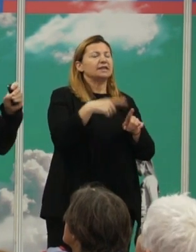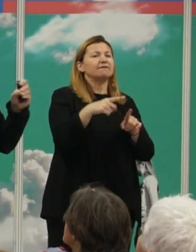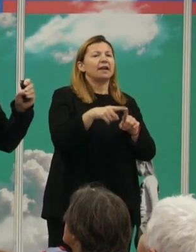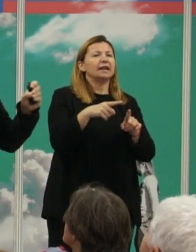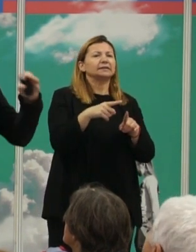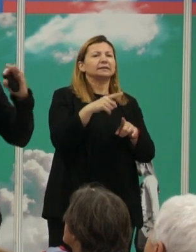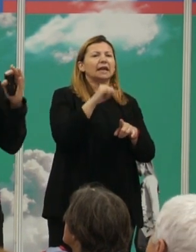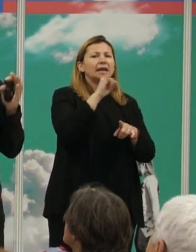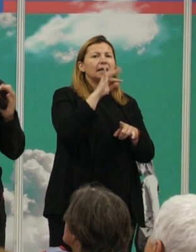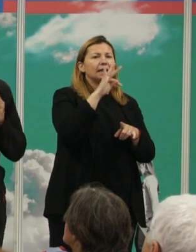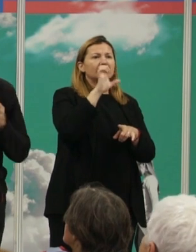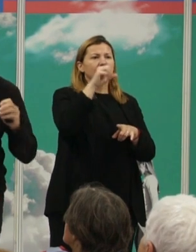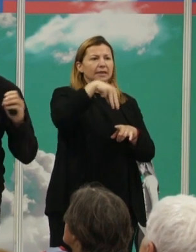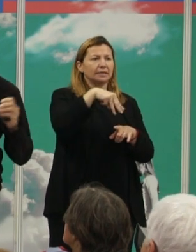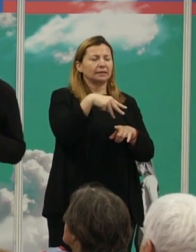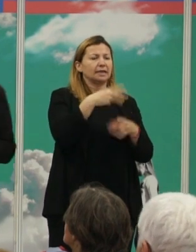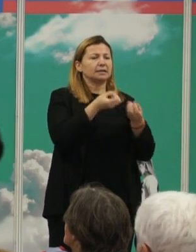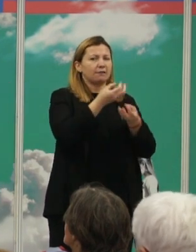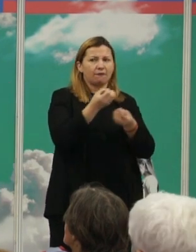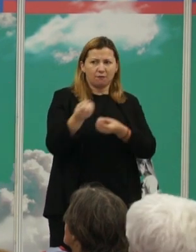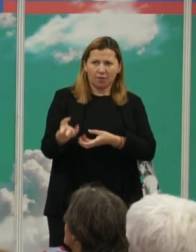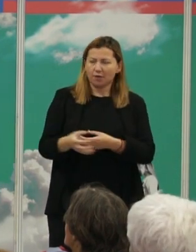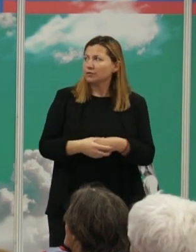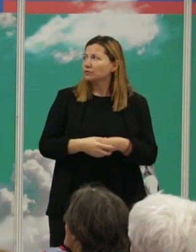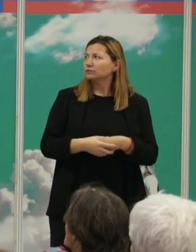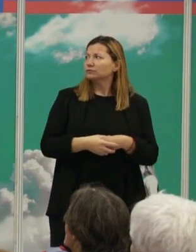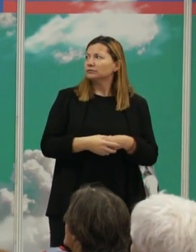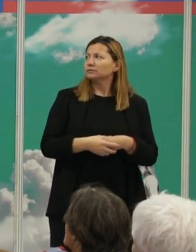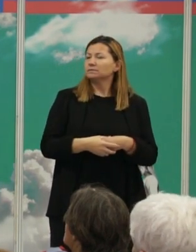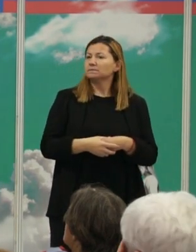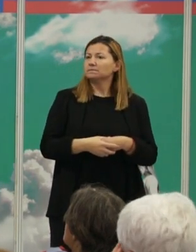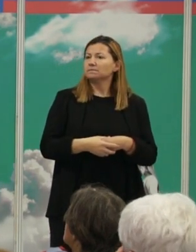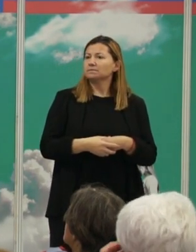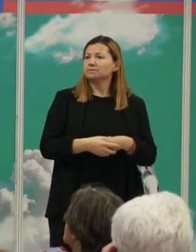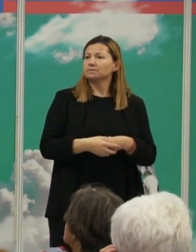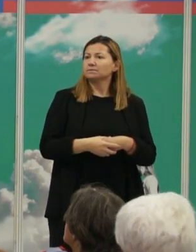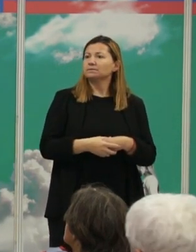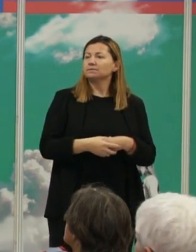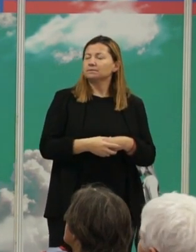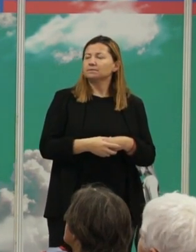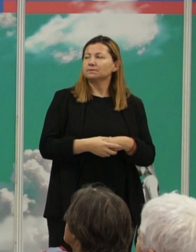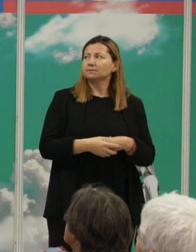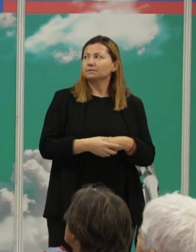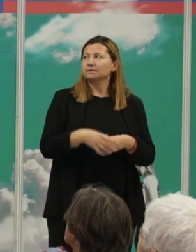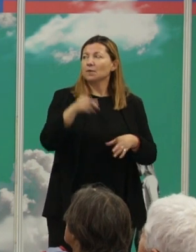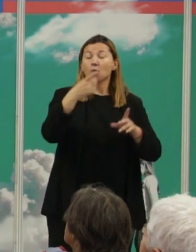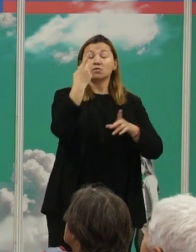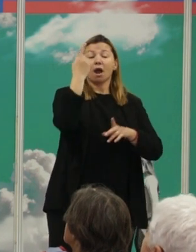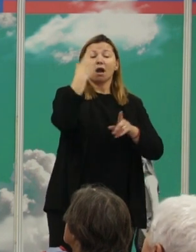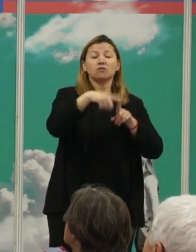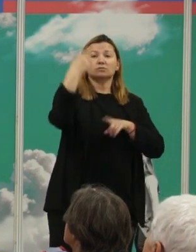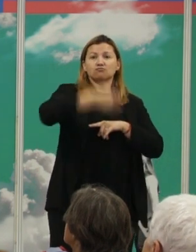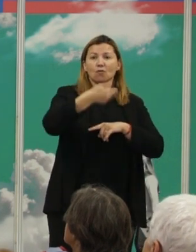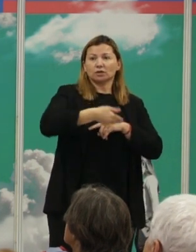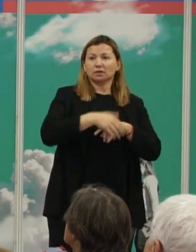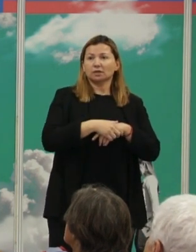un poco inconexos, podemos ponerlo todo a punto, pero varios ítems de información un poco inconexos. En primer lugar, una cosa que es importante es